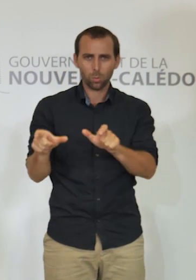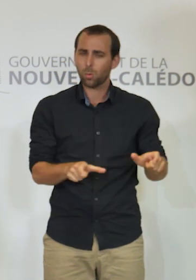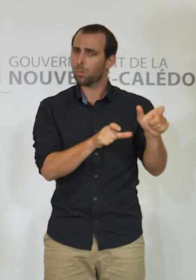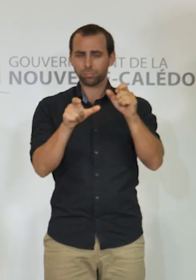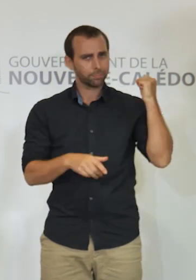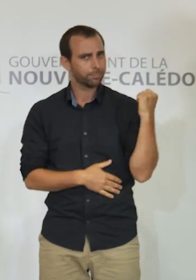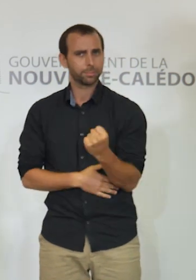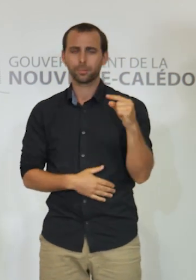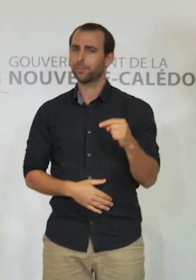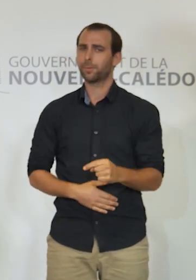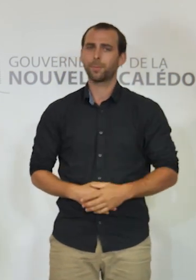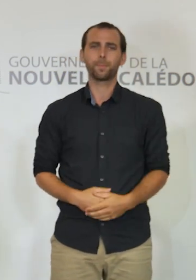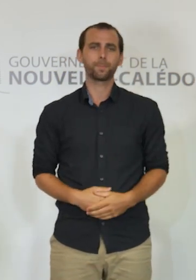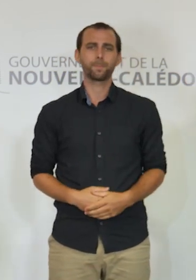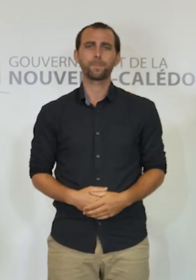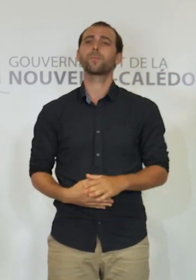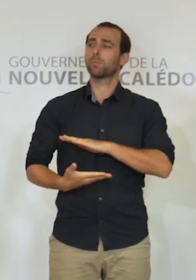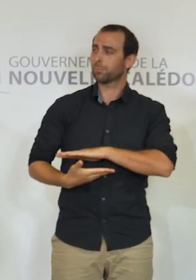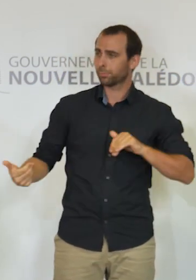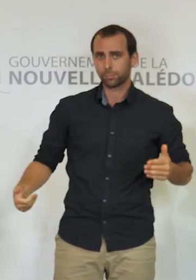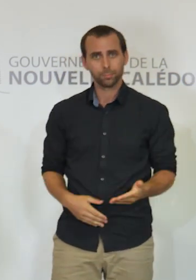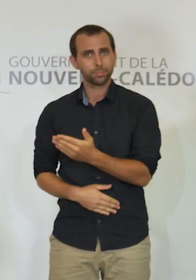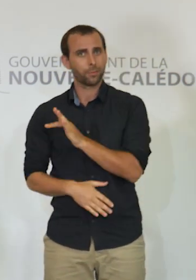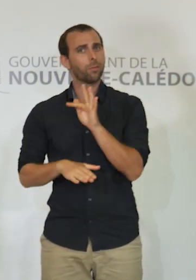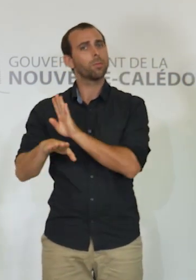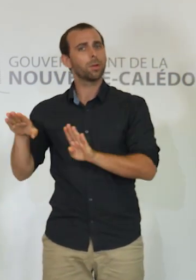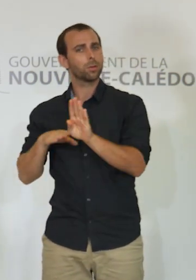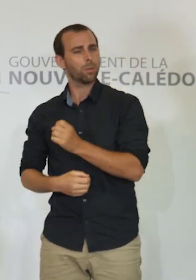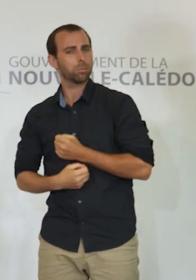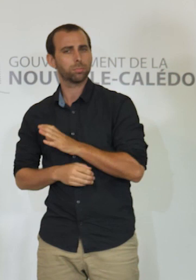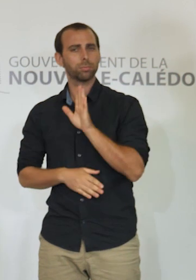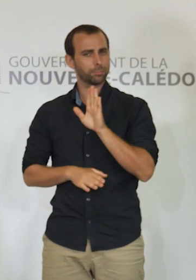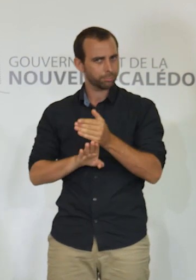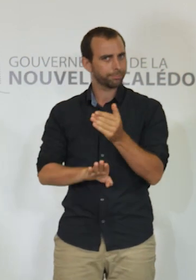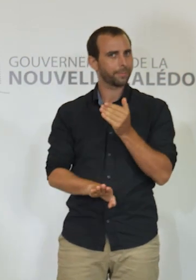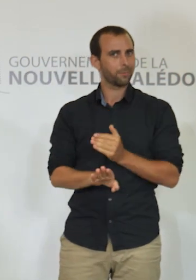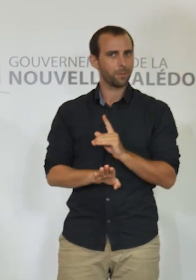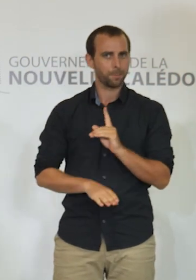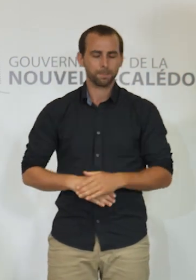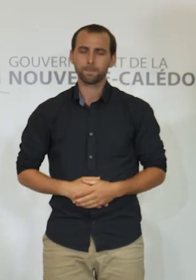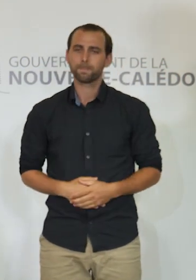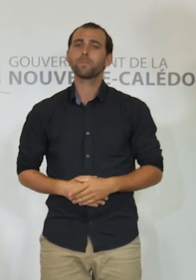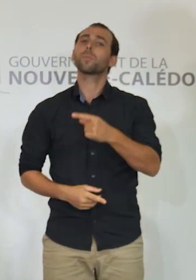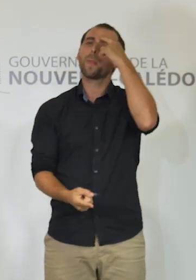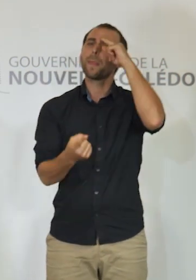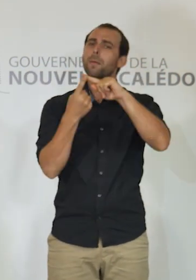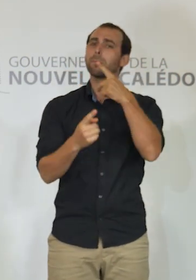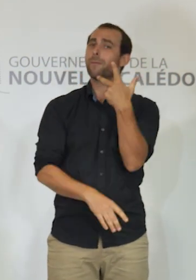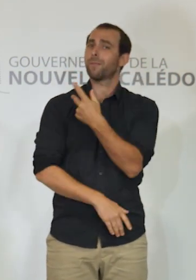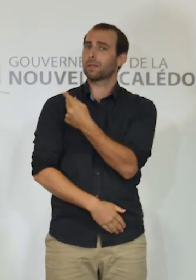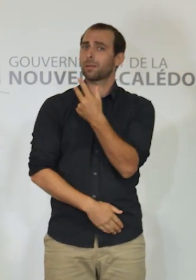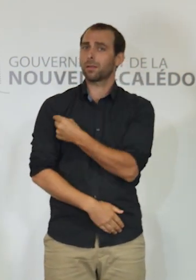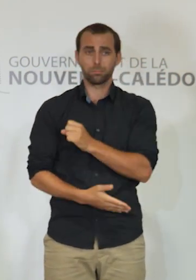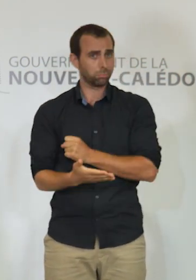Avant de passer la parole au commissaire, je voudrais revenir sur notre campagne de vaccination gratuite